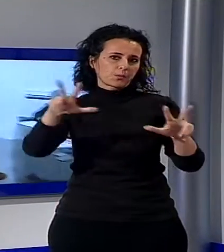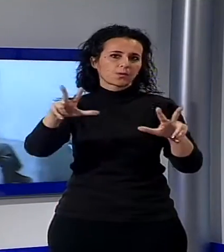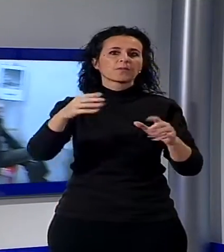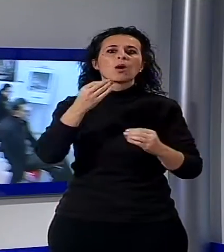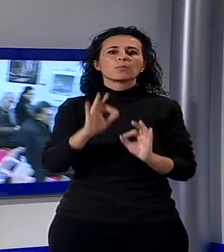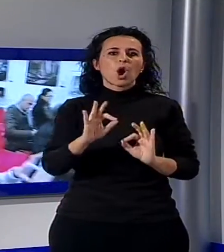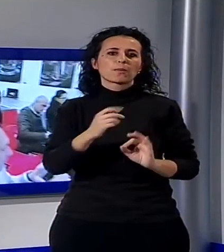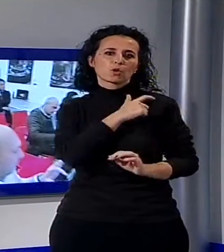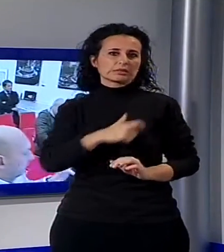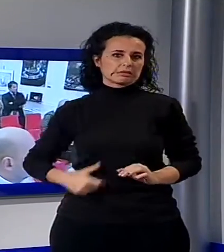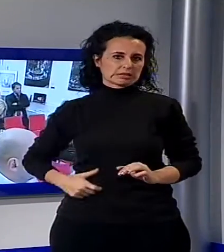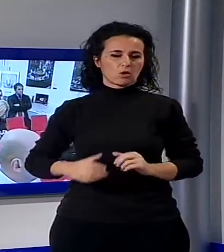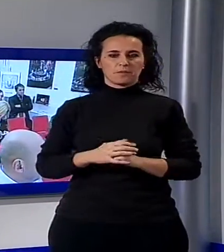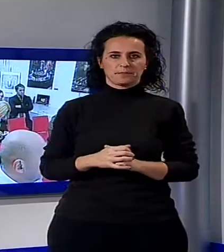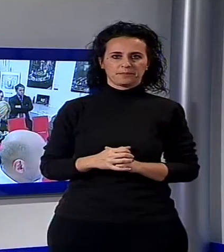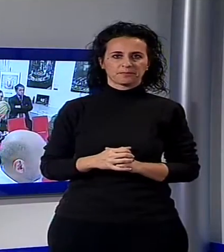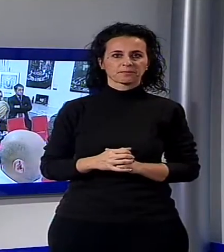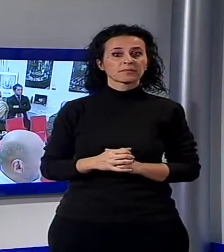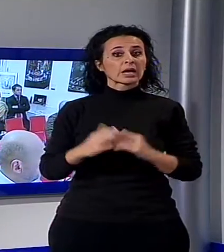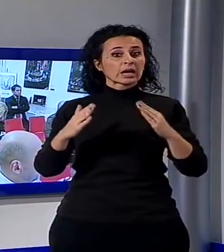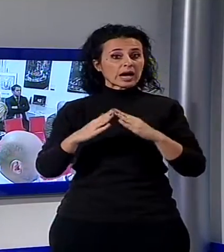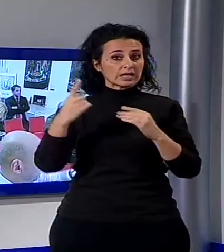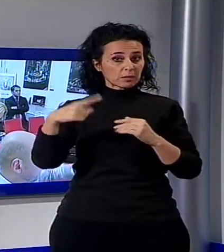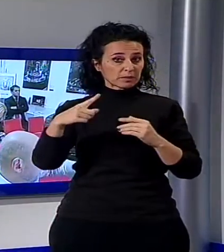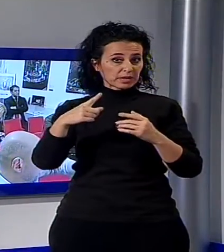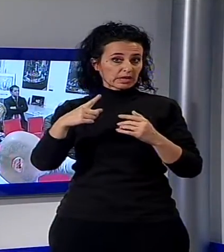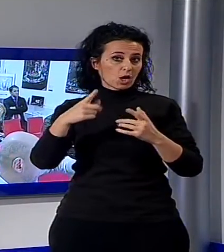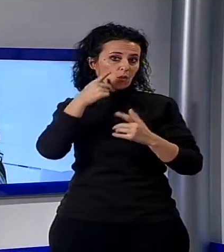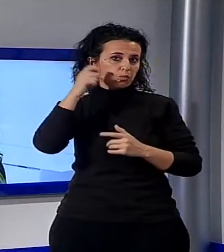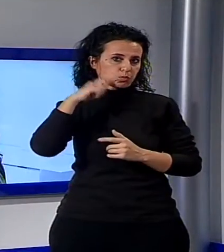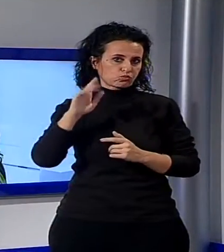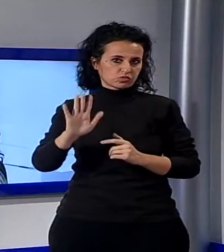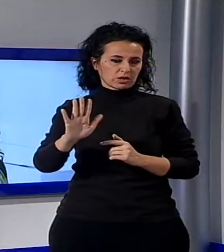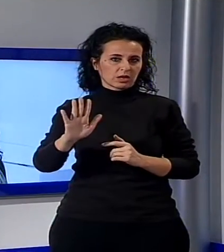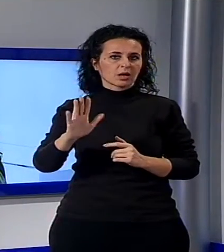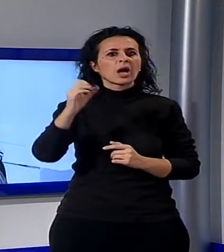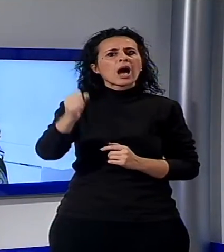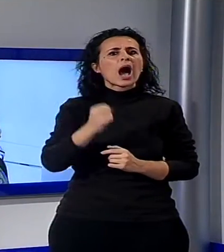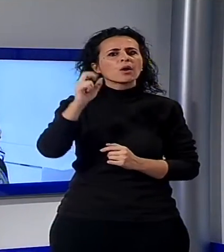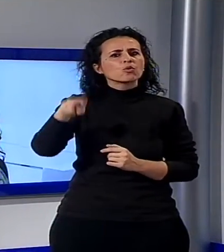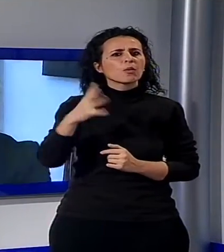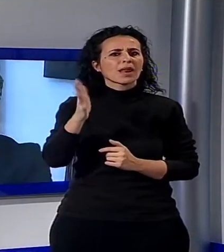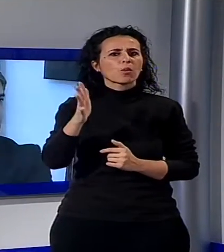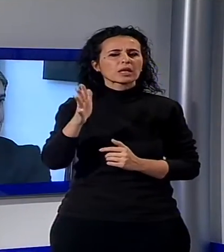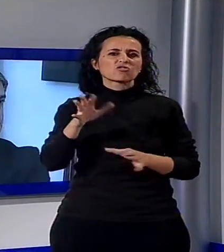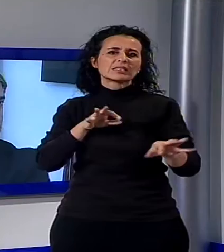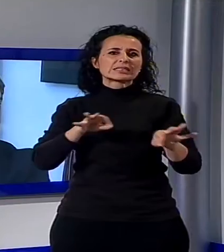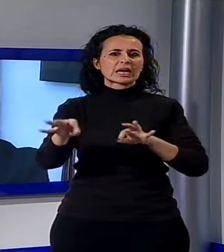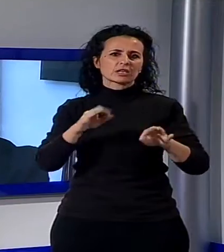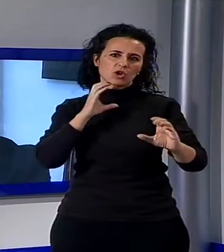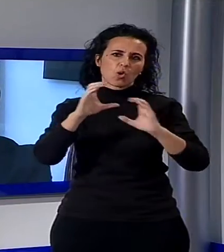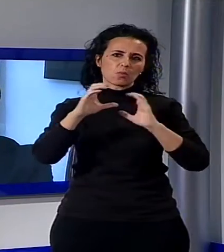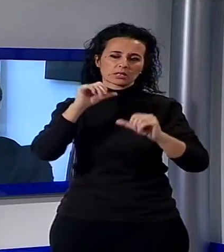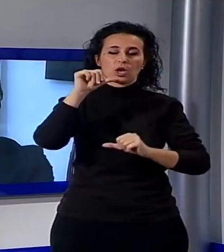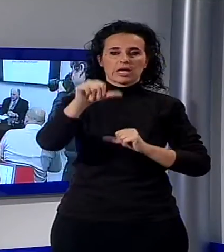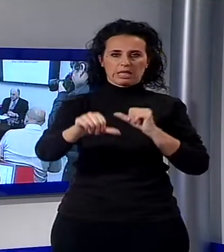Massimo Marzili. La casa natale del compositore nel corso del 2015 ha cambiato la strategia di comunicazione sia su